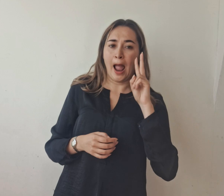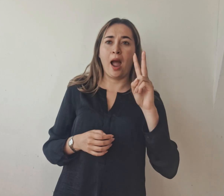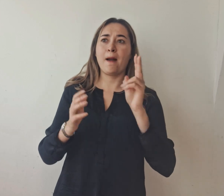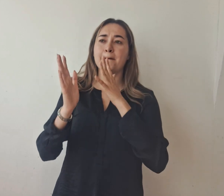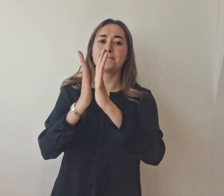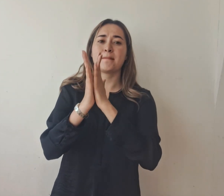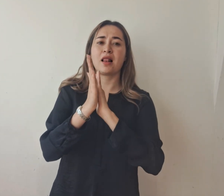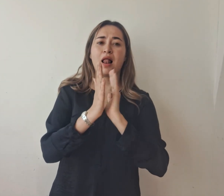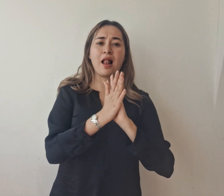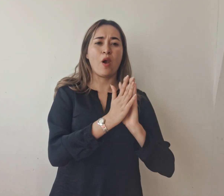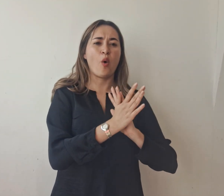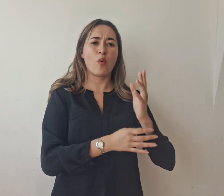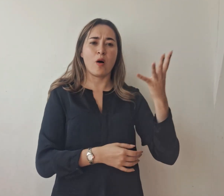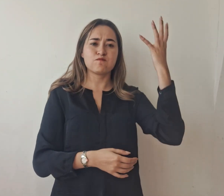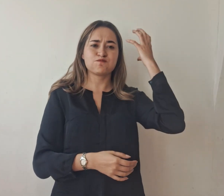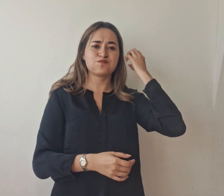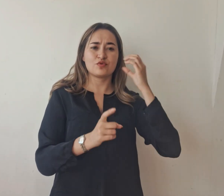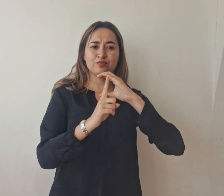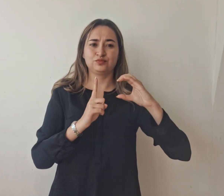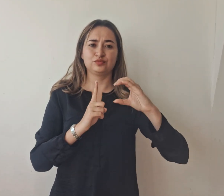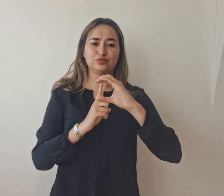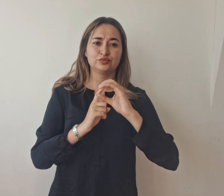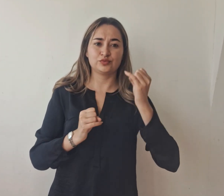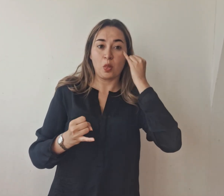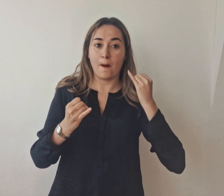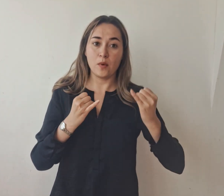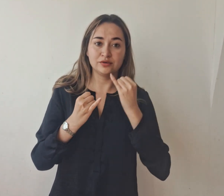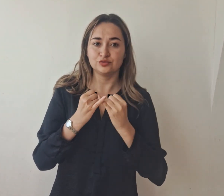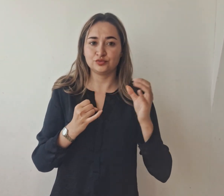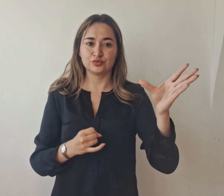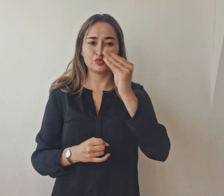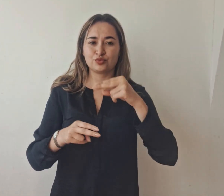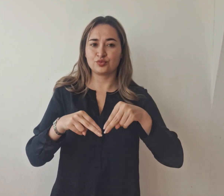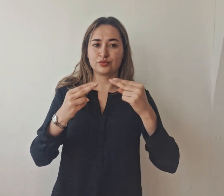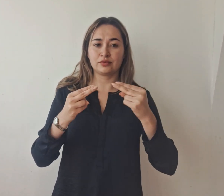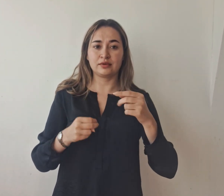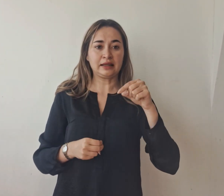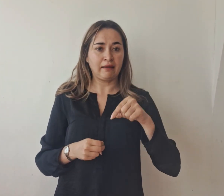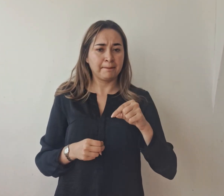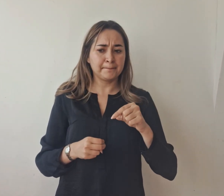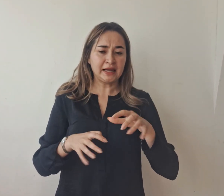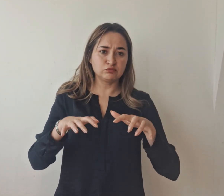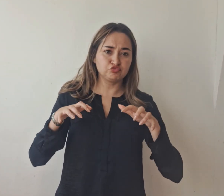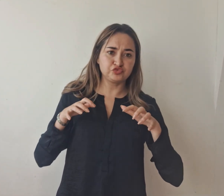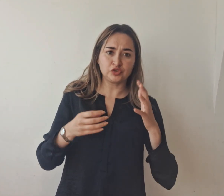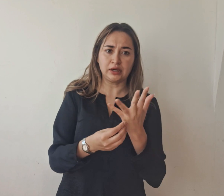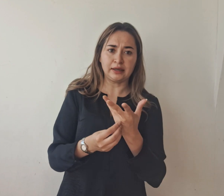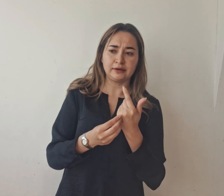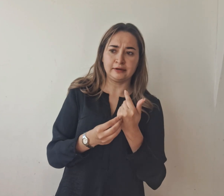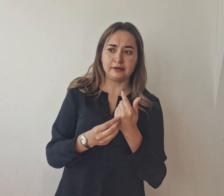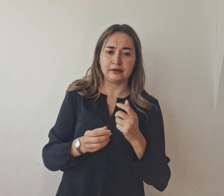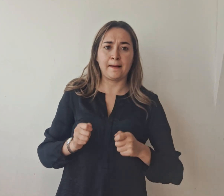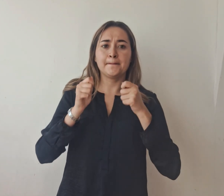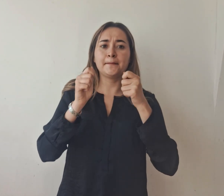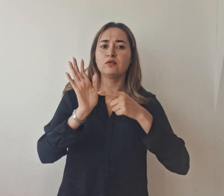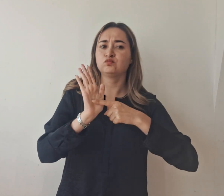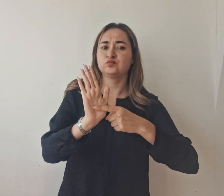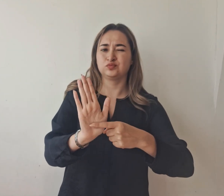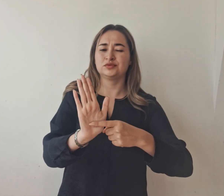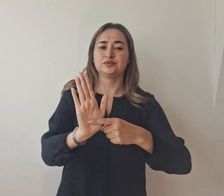la cultura y el patrimonio de Tunja. Este despliegue artístico dejó en evidencia que las propuestas tecnológicas